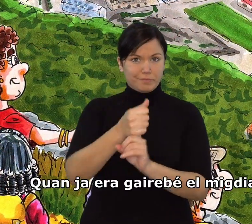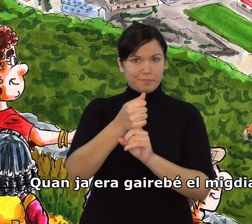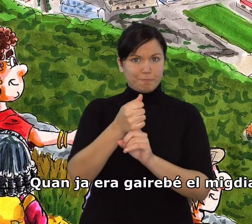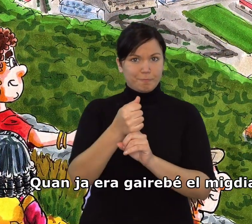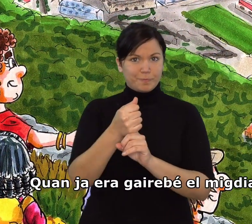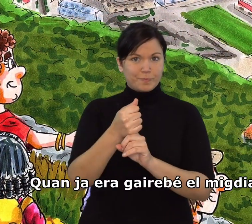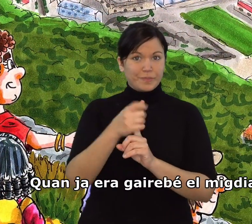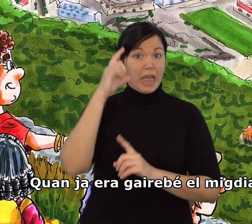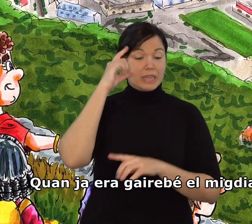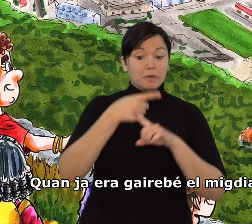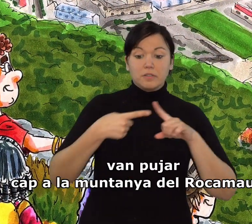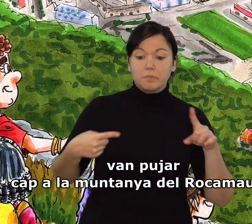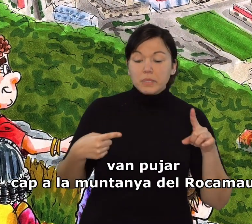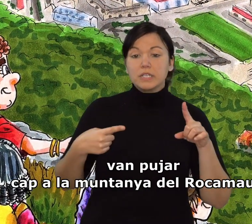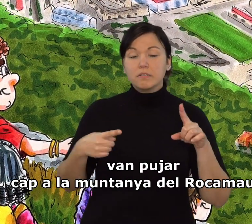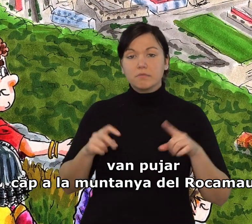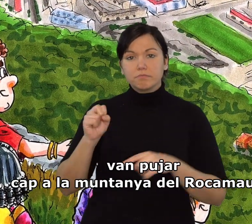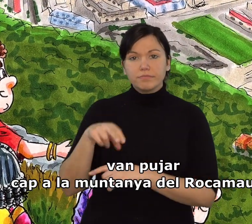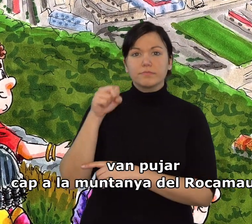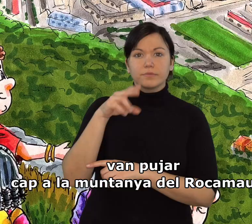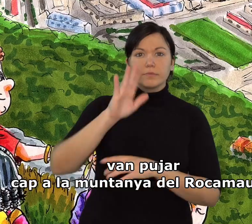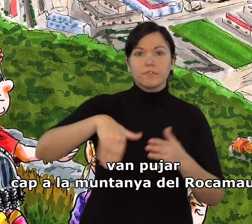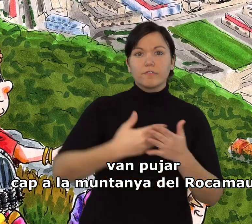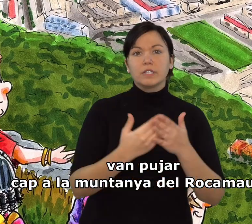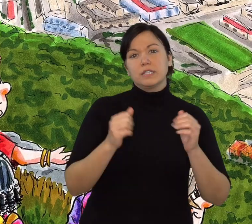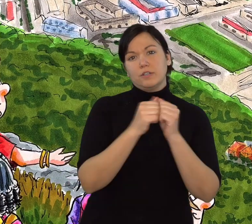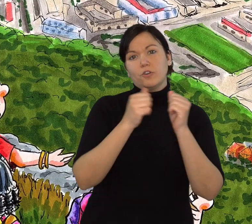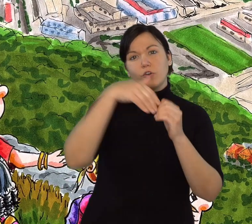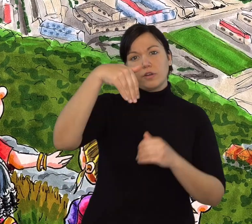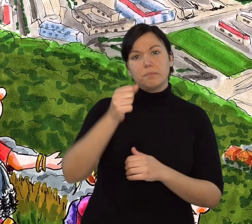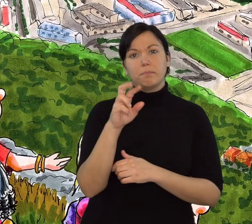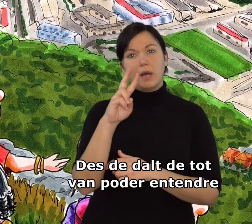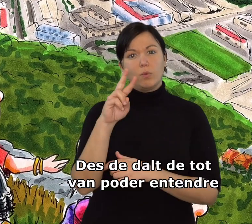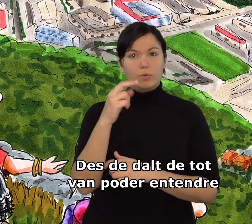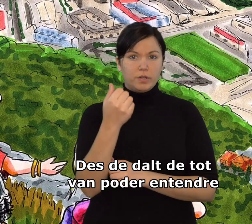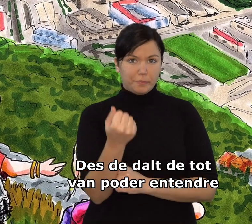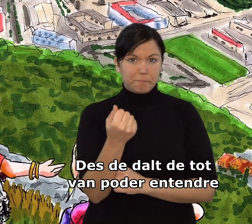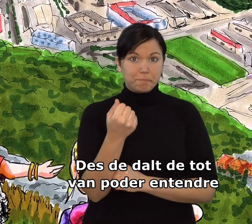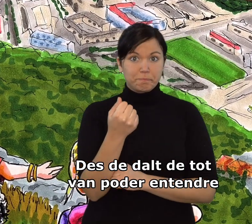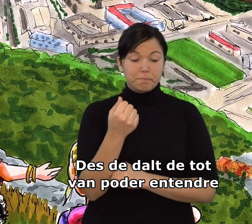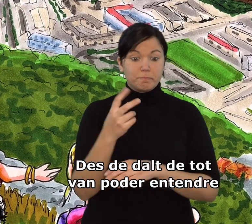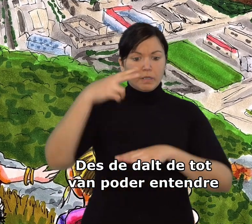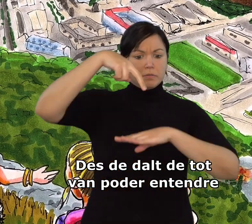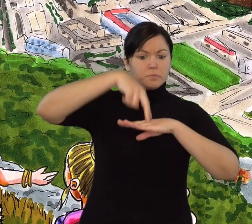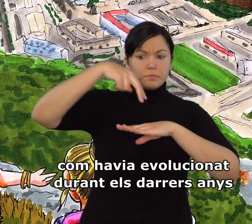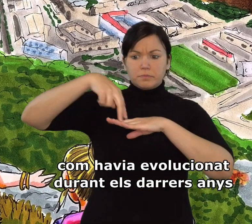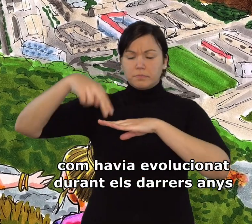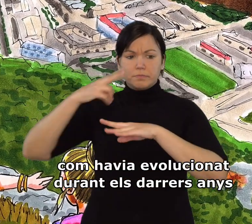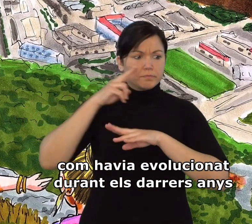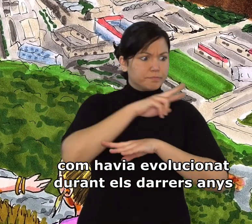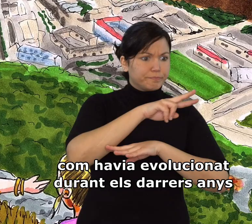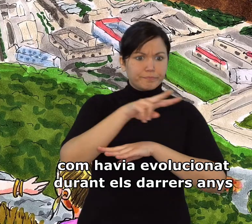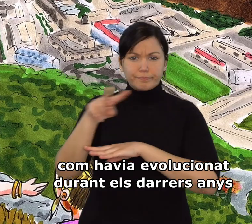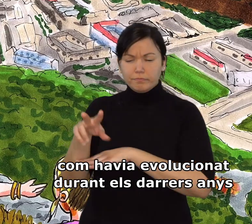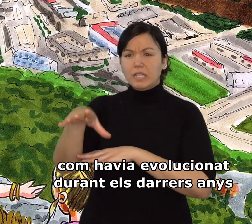Quan ja era gairebé el migdia, van pujar cap a la muntanya del Rocamaure. Des de dalt de tot, van poder entendre com havia